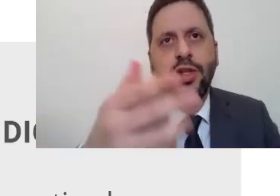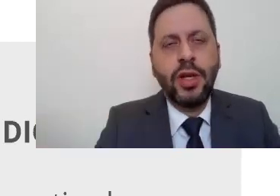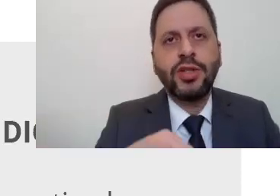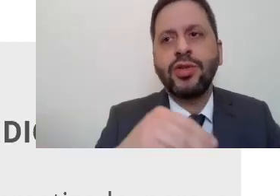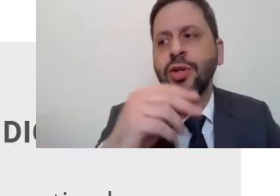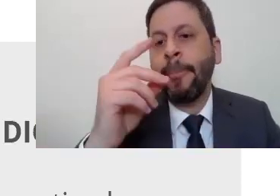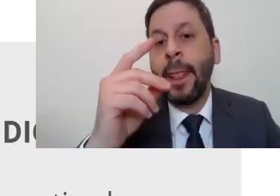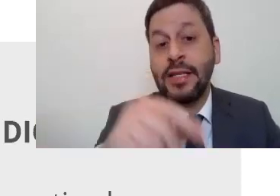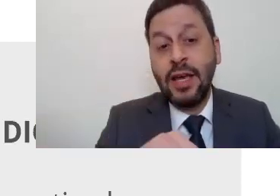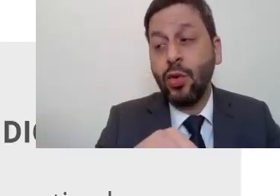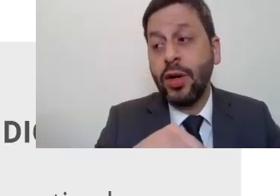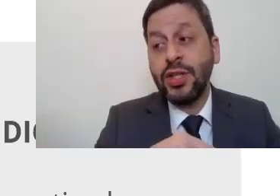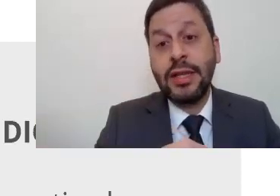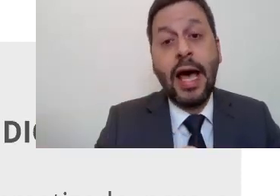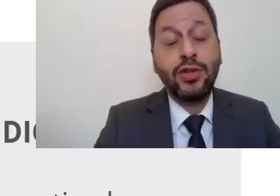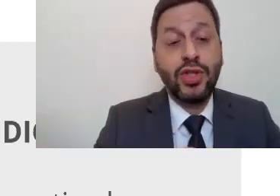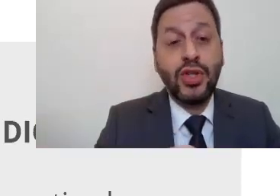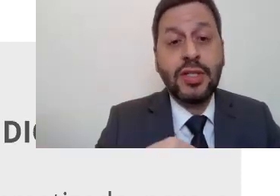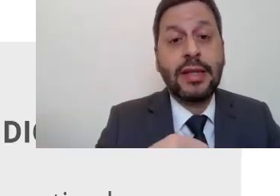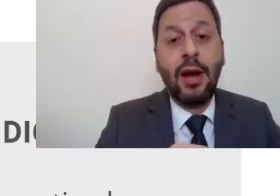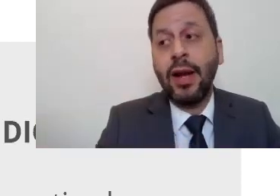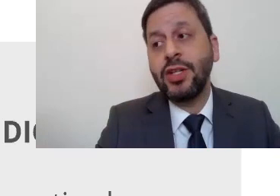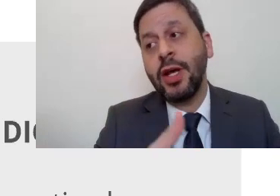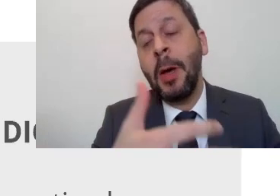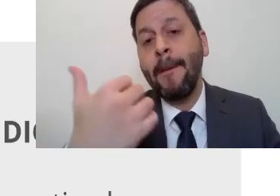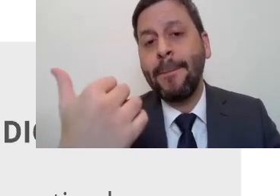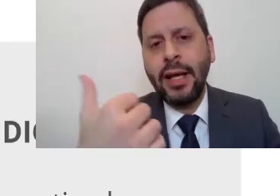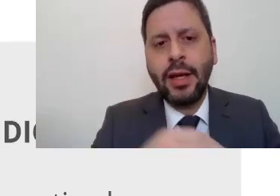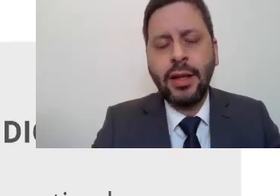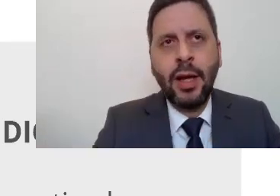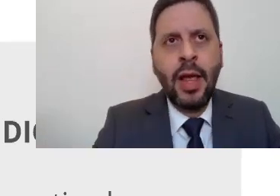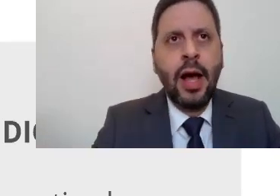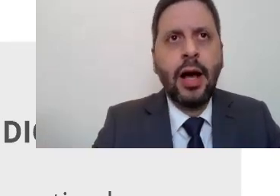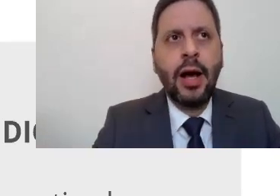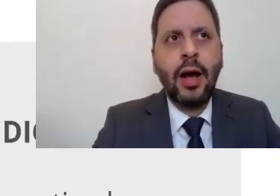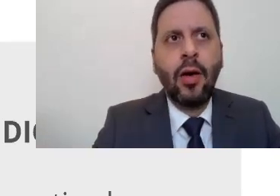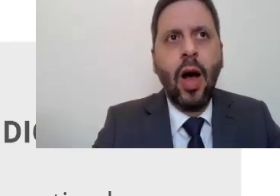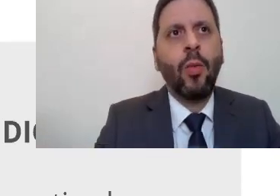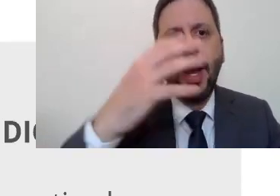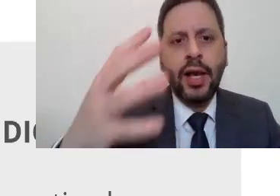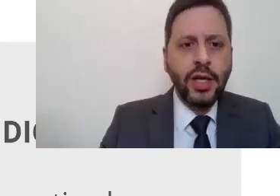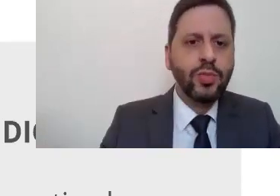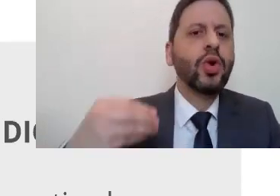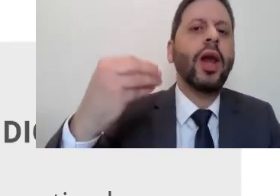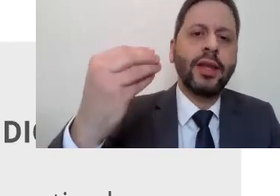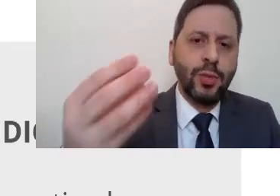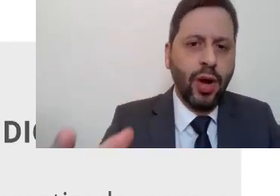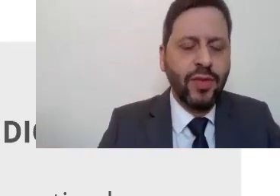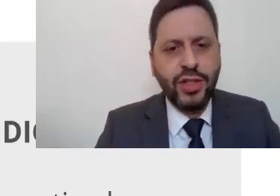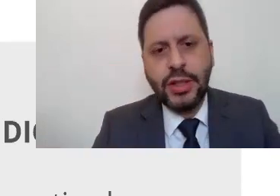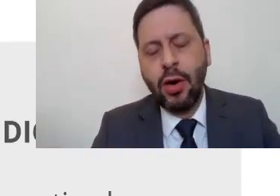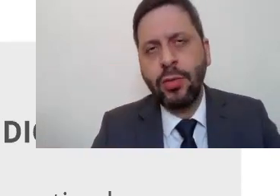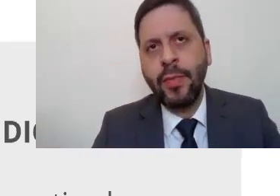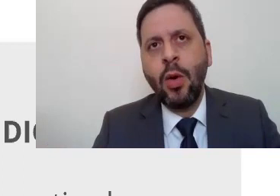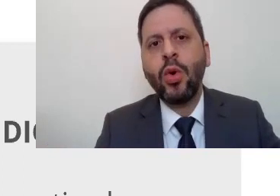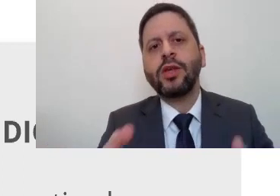desembargadores, ministros e servidores da justiça trabalhista para entender um mecanismo de coleta de